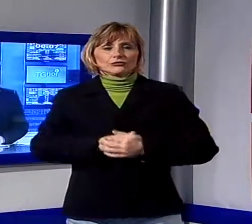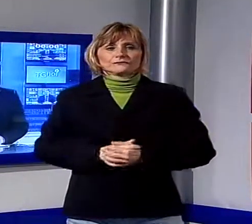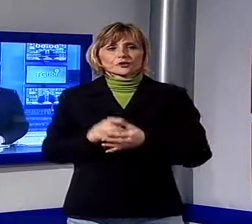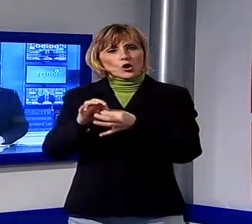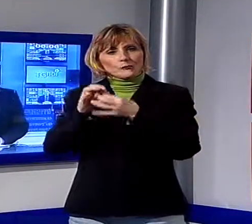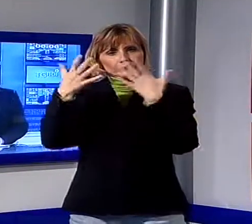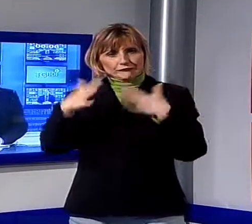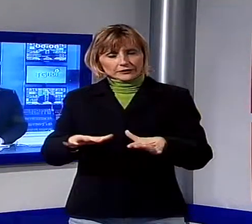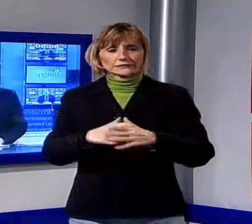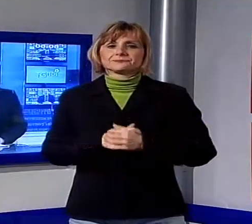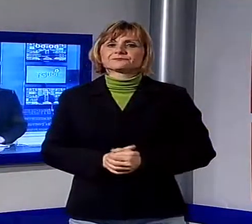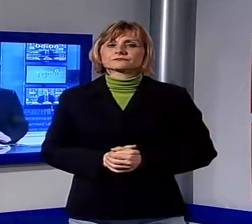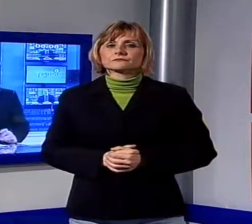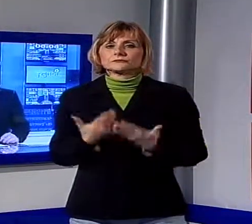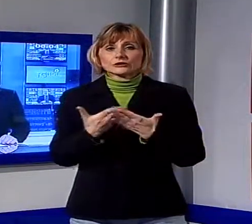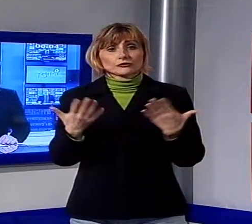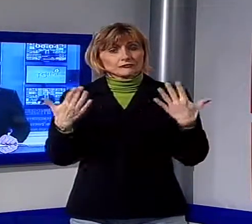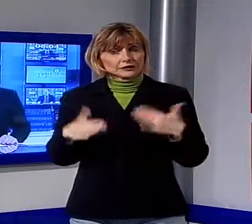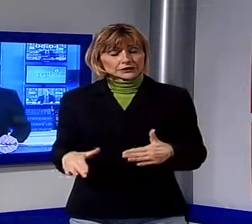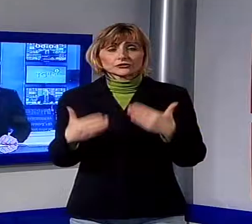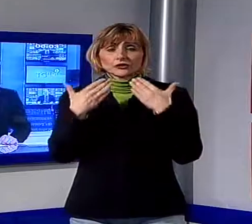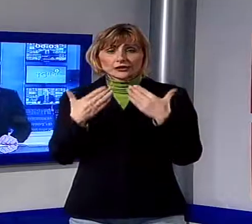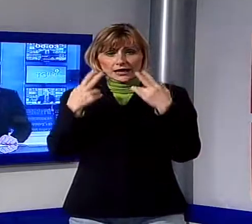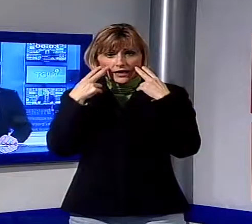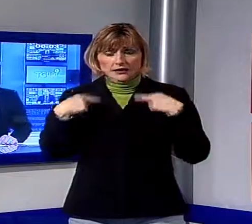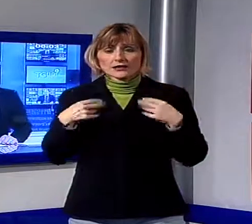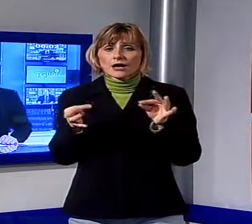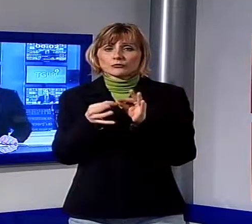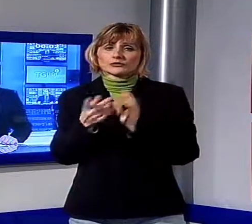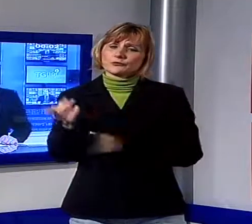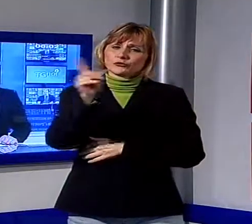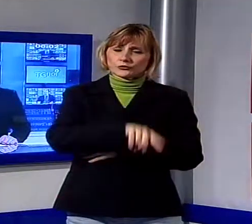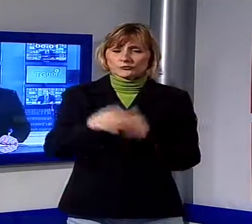È tutto per la prima parte dell'ATG, adesso c'è la pubblicità e subito dopo torniamo con lo sport.